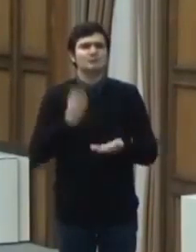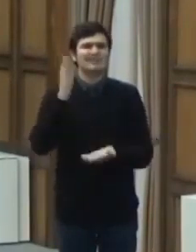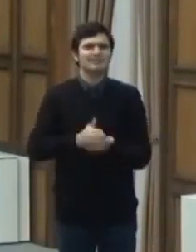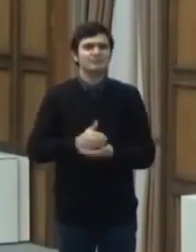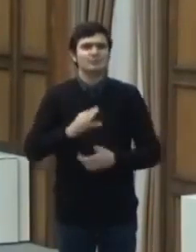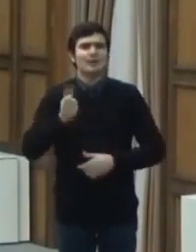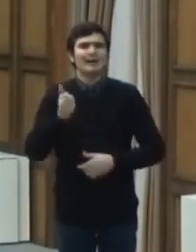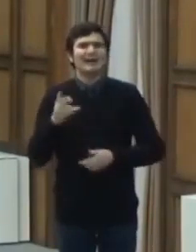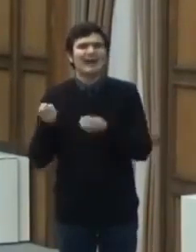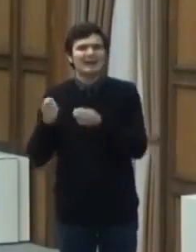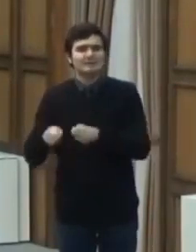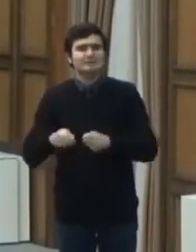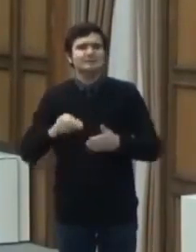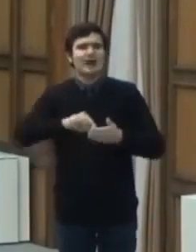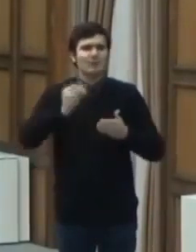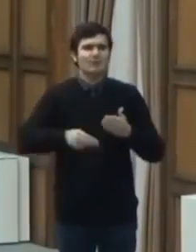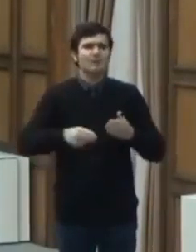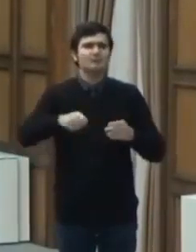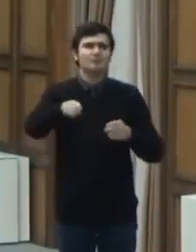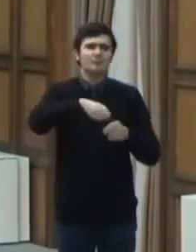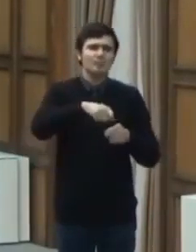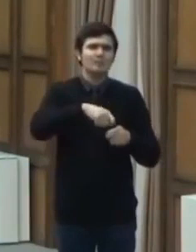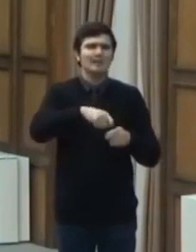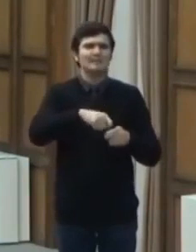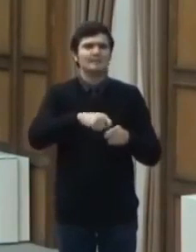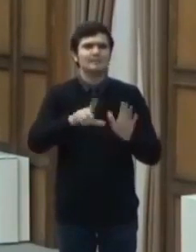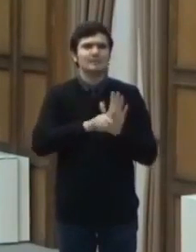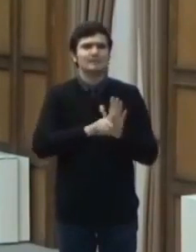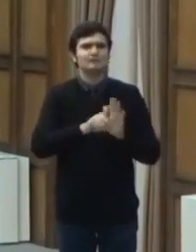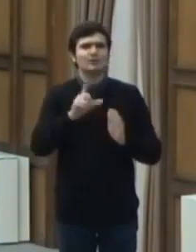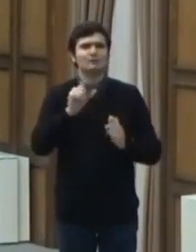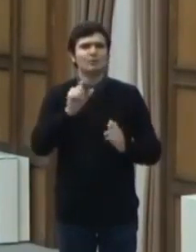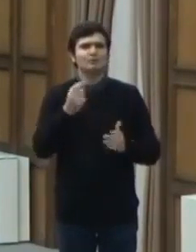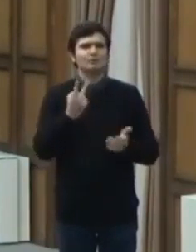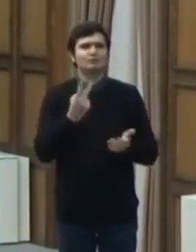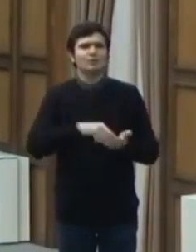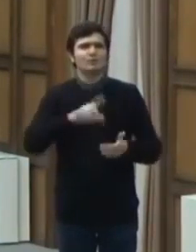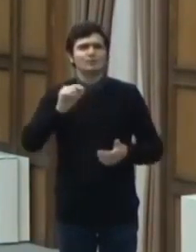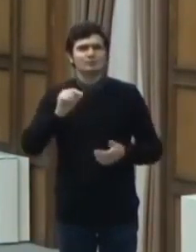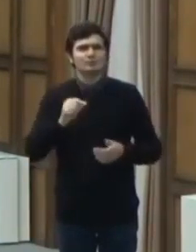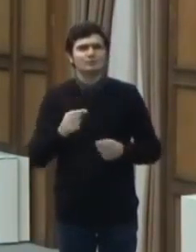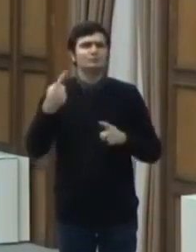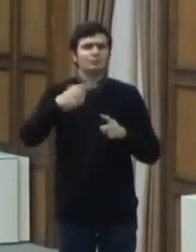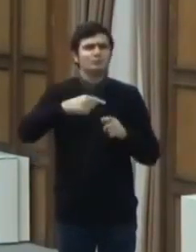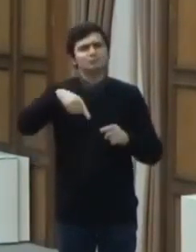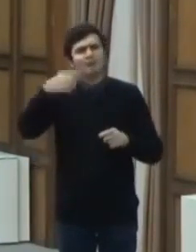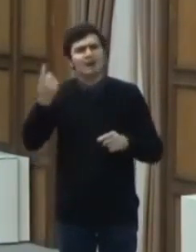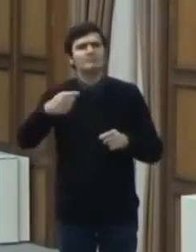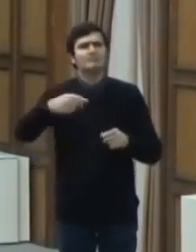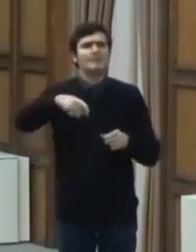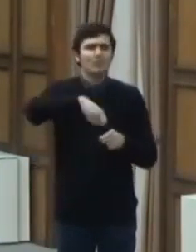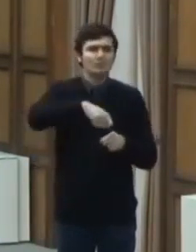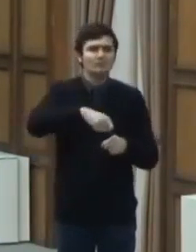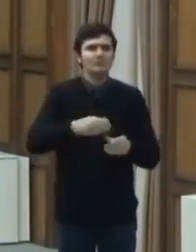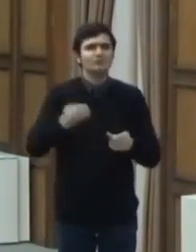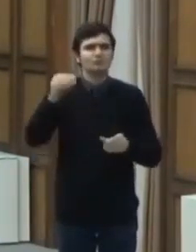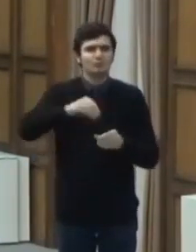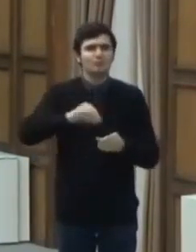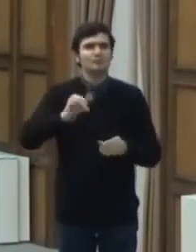modificări și completări prin legea 20 din 2020, cu modificările și completările ulterioale și ale